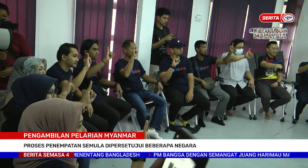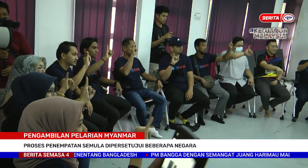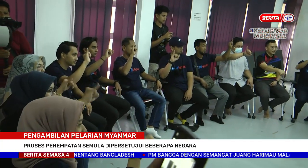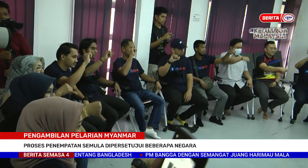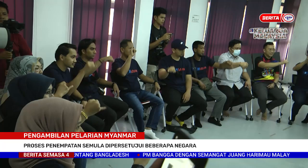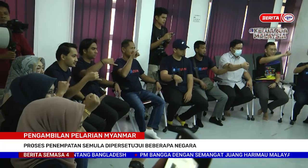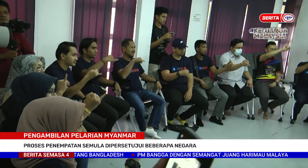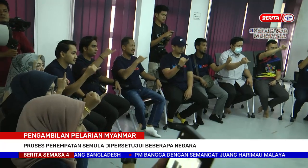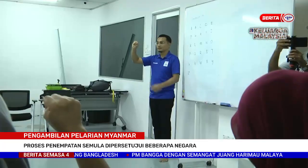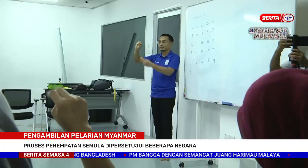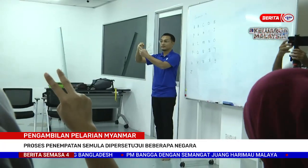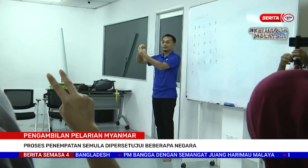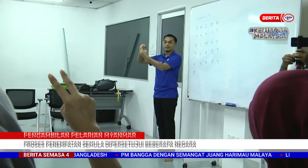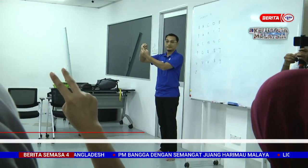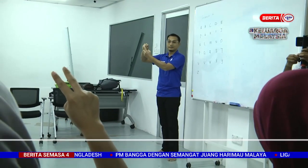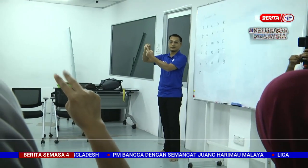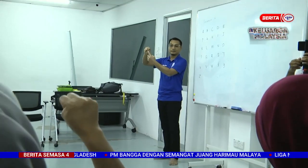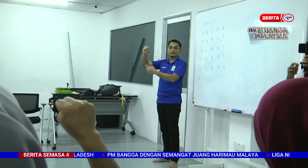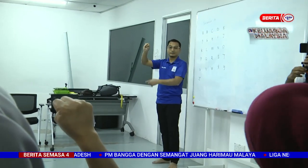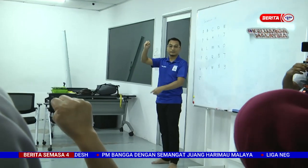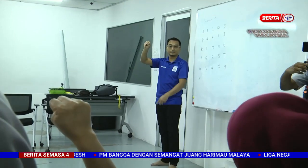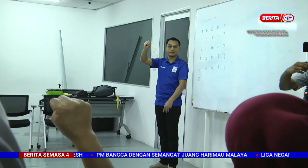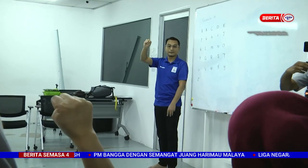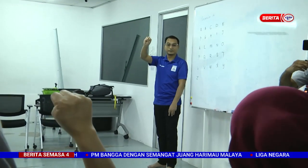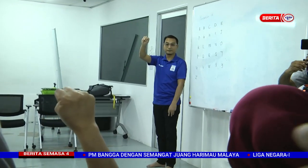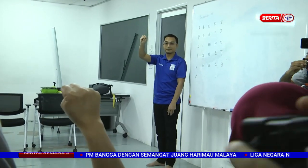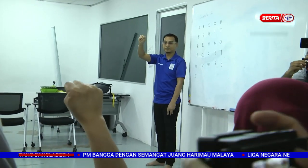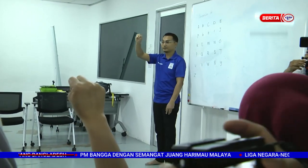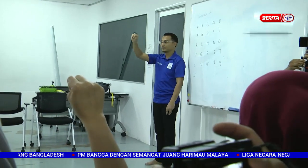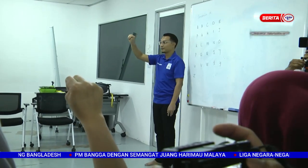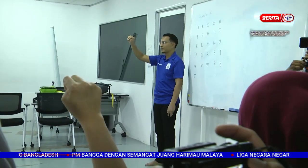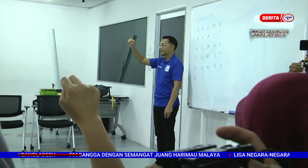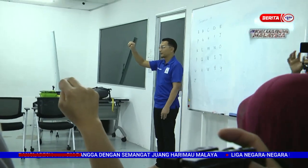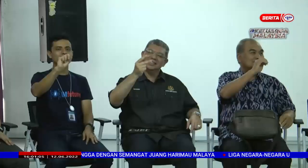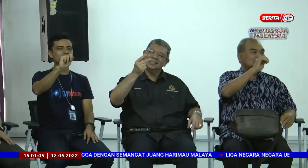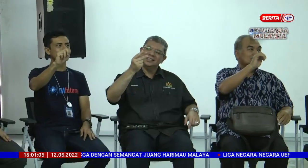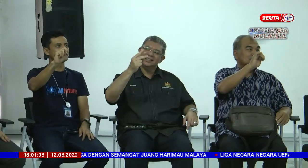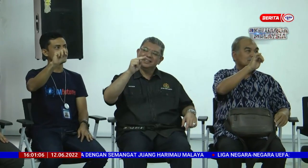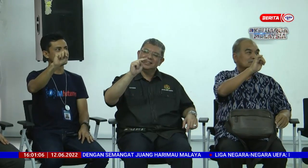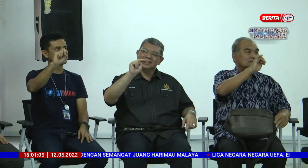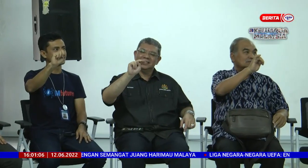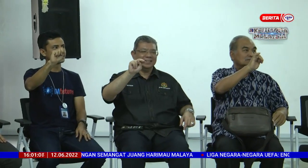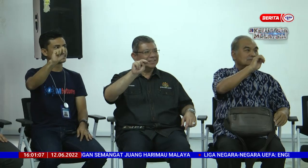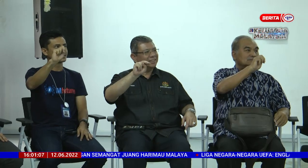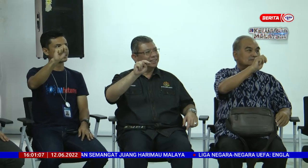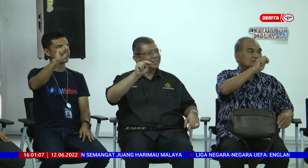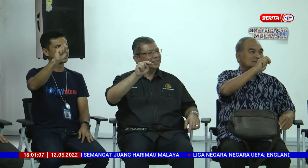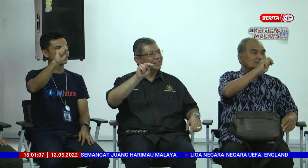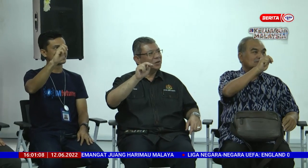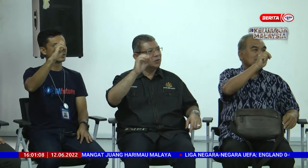selepas merasmikan kursus asas bahasa isyarat unit OKU Pusat Khidmat Parlimen Indra Makota dan penyerahan sumbangan